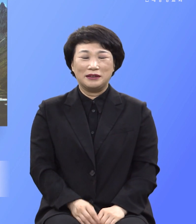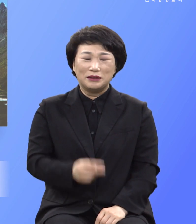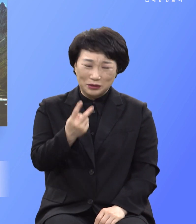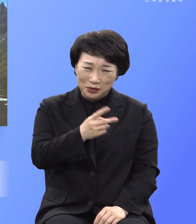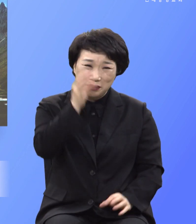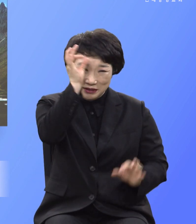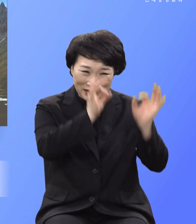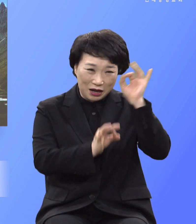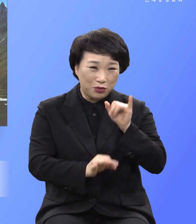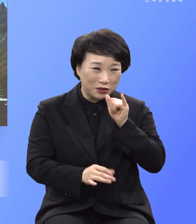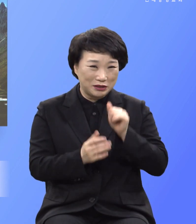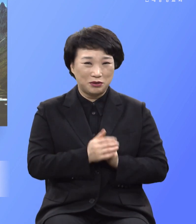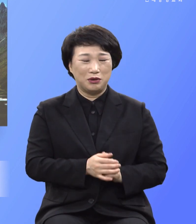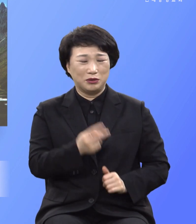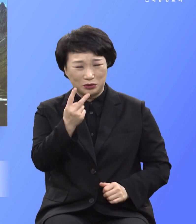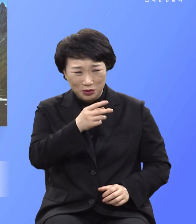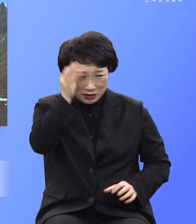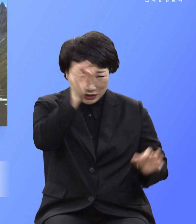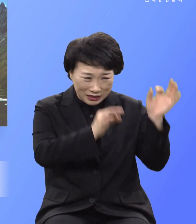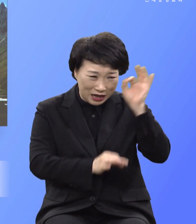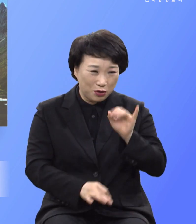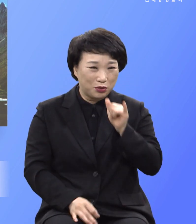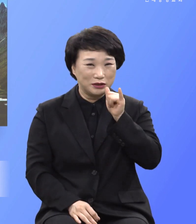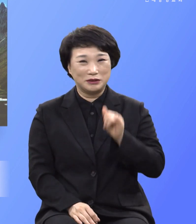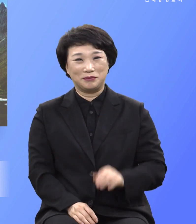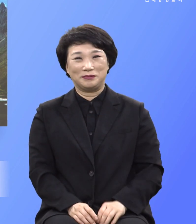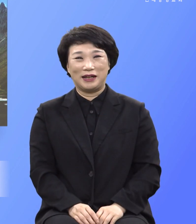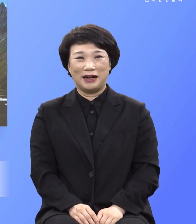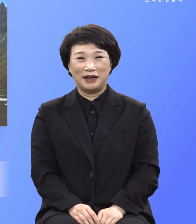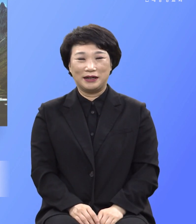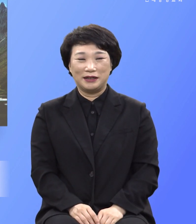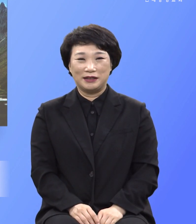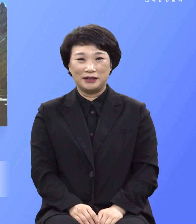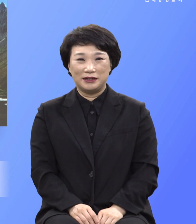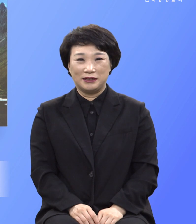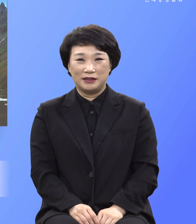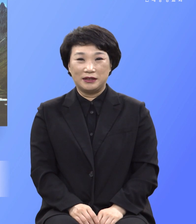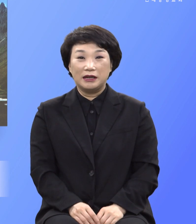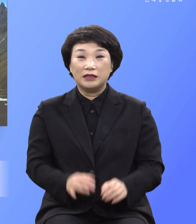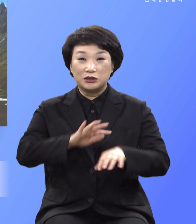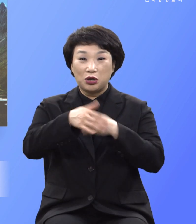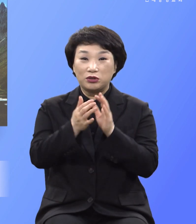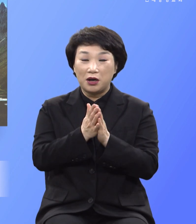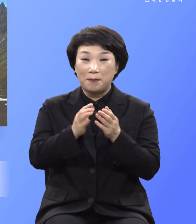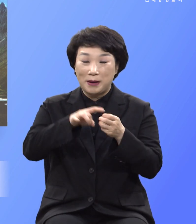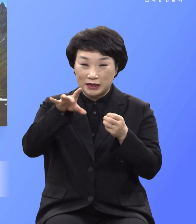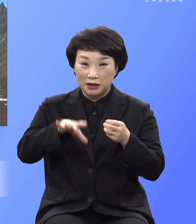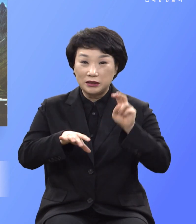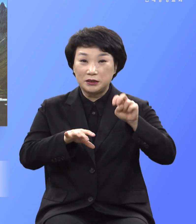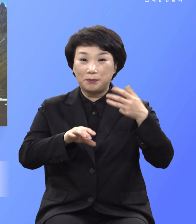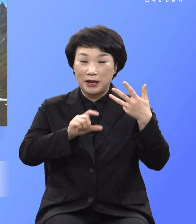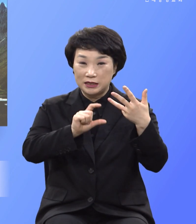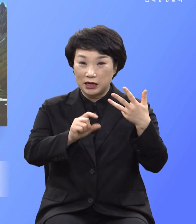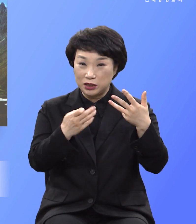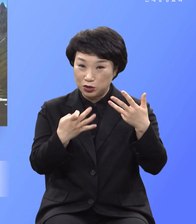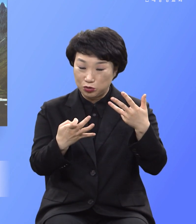찾고 또 찾고 계십니다 마태복음 28장 19절 20절에